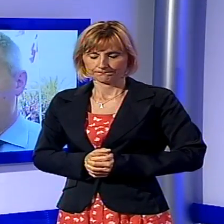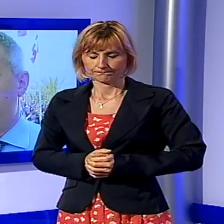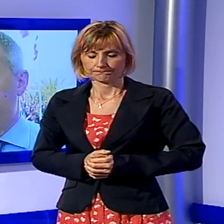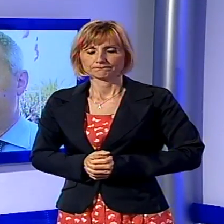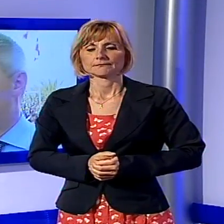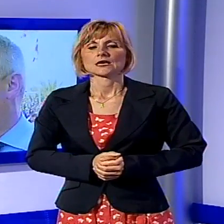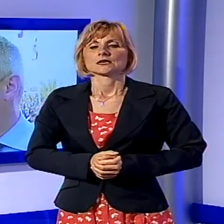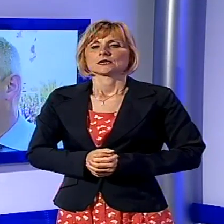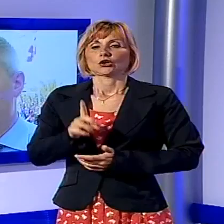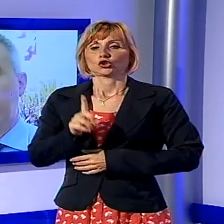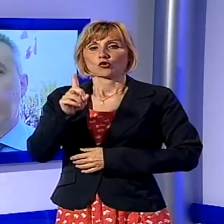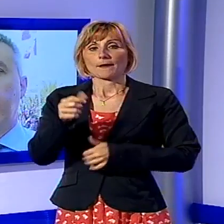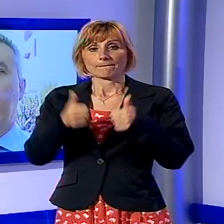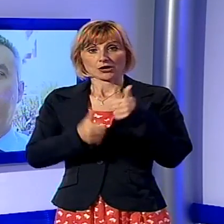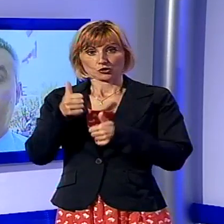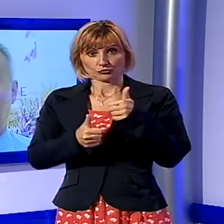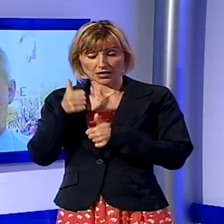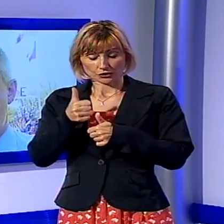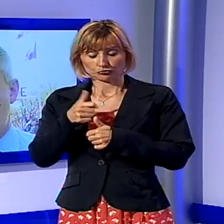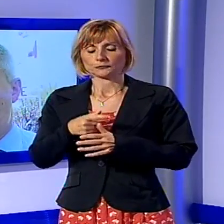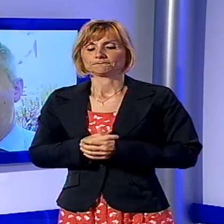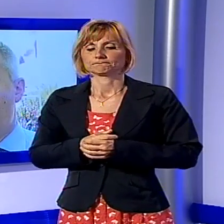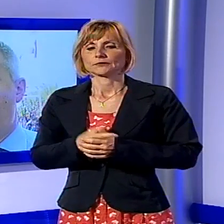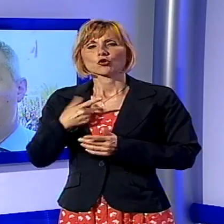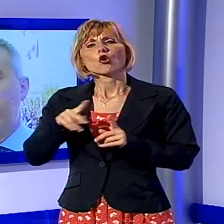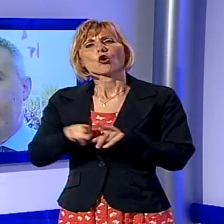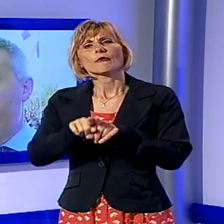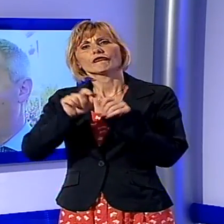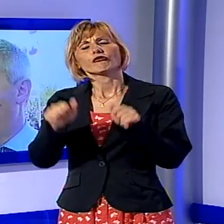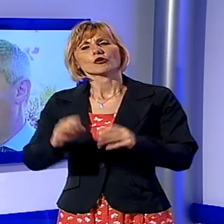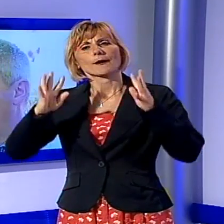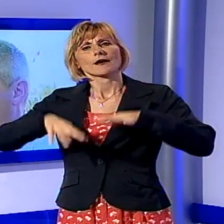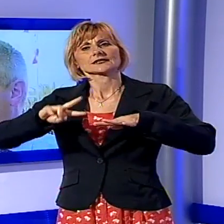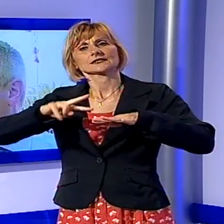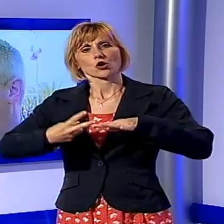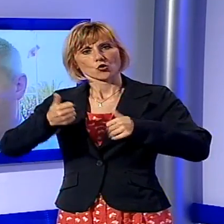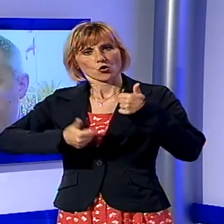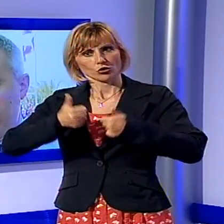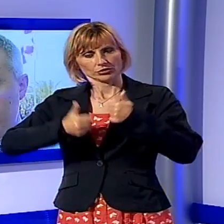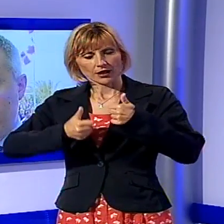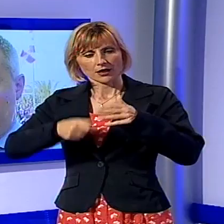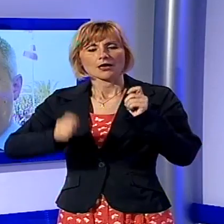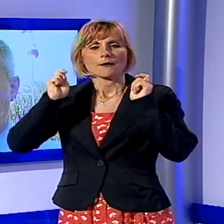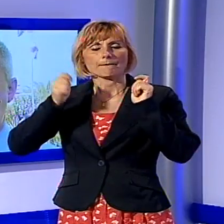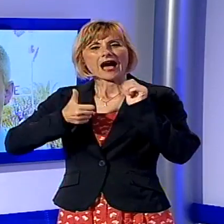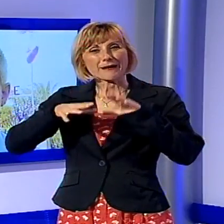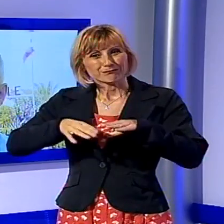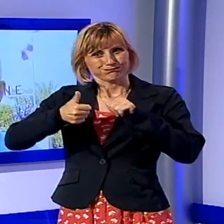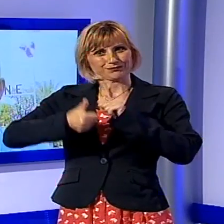parte da 0 a 0. Io credo che innanzitutto dobbiamo invitare gli elettori a recarsi le urne perché credo che la